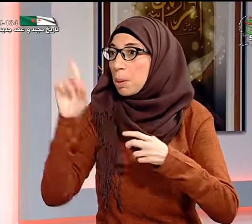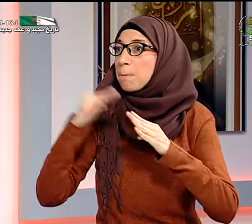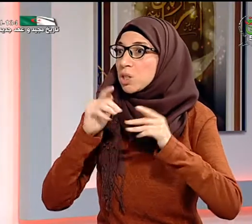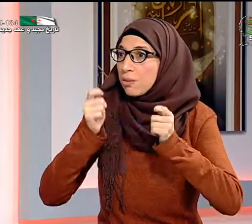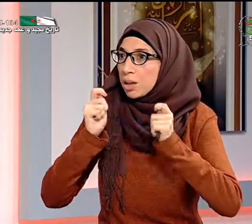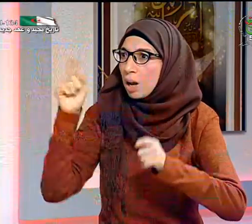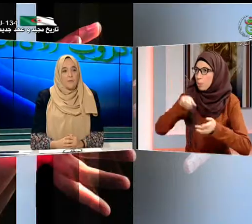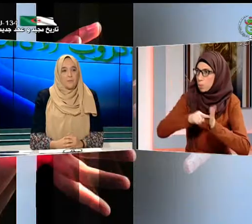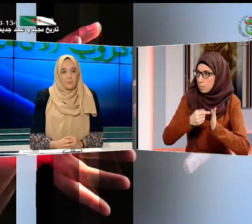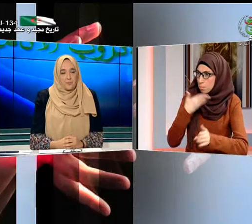المدرسة مثلا